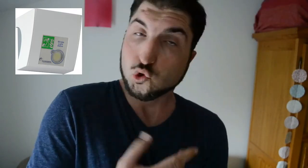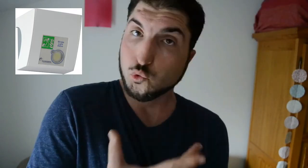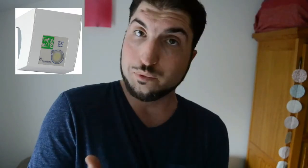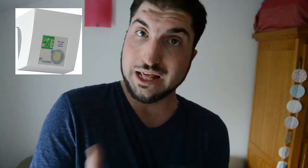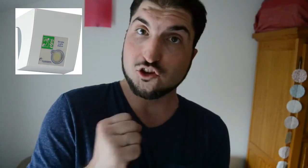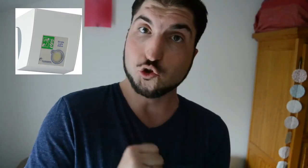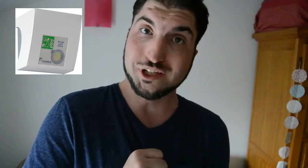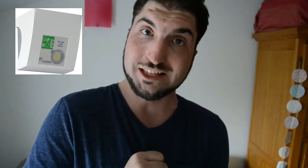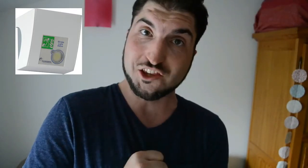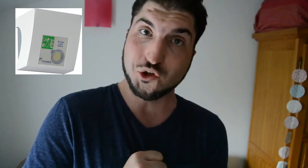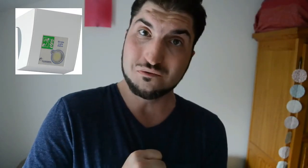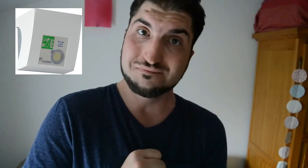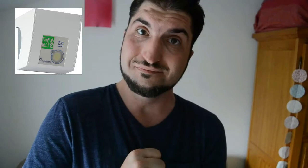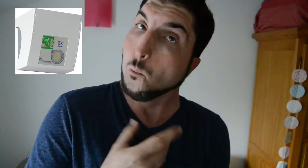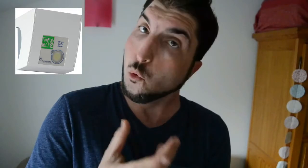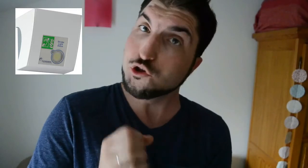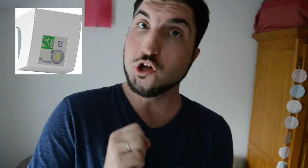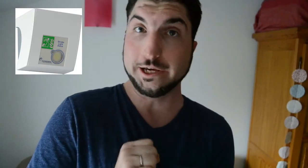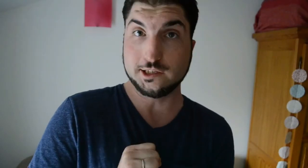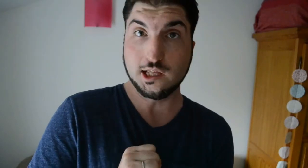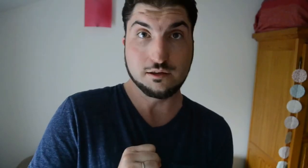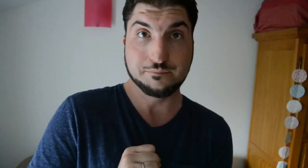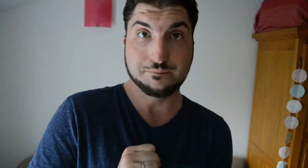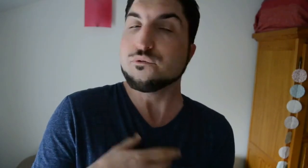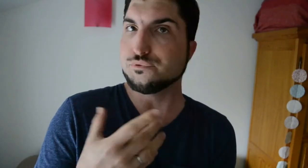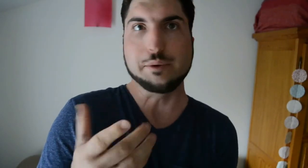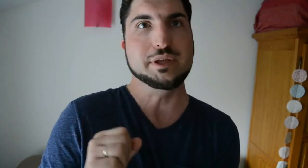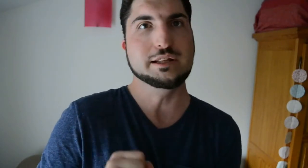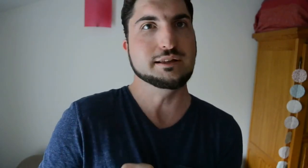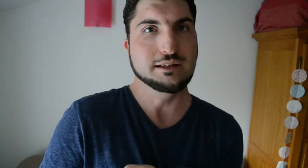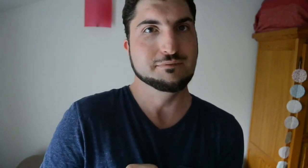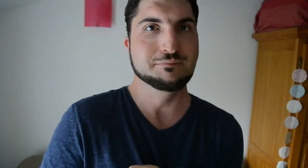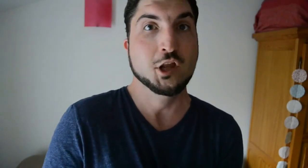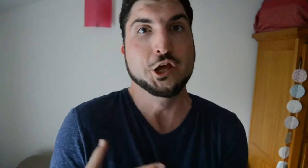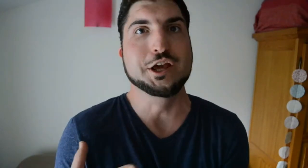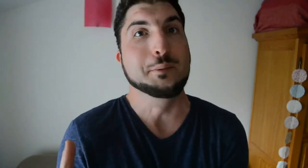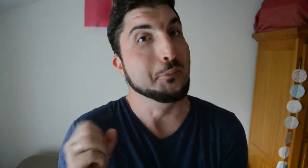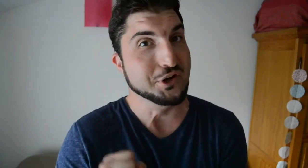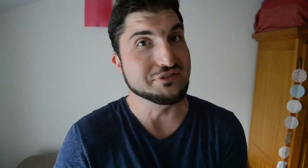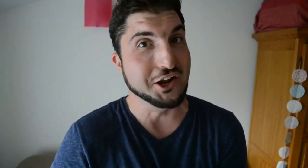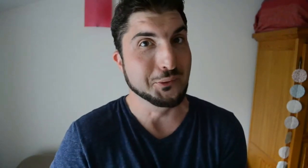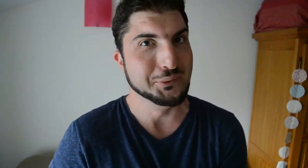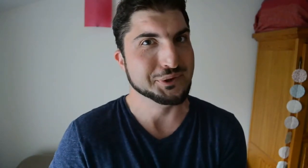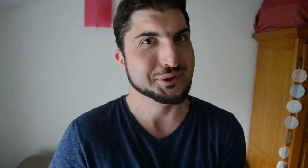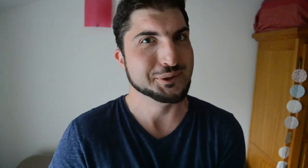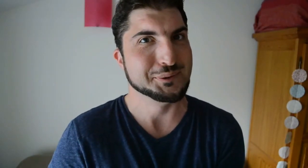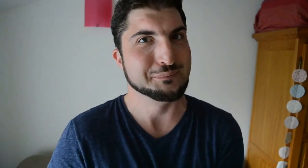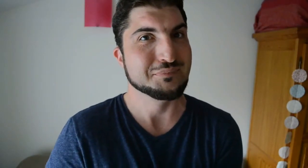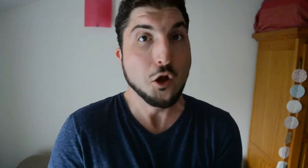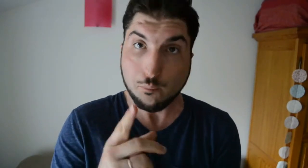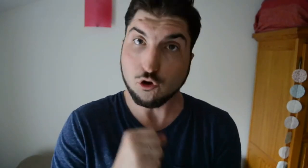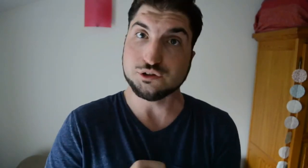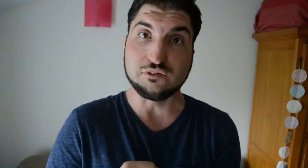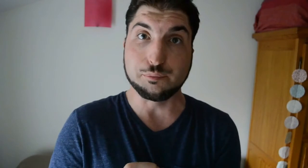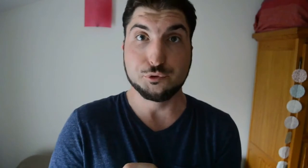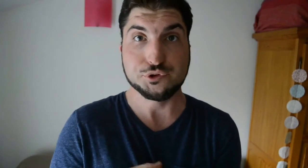Souplesse d'utilisation, modularité, fiabilité et polyvalence. Pour en savoir plus,